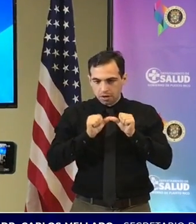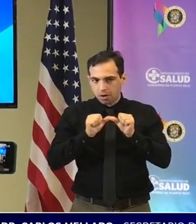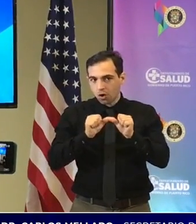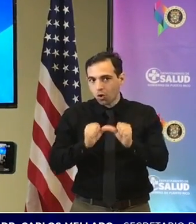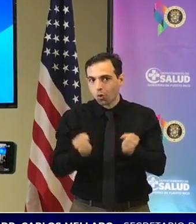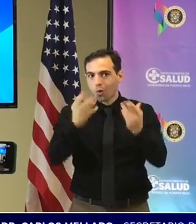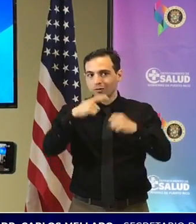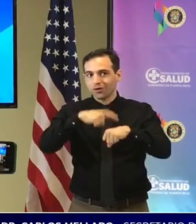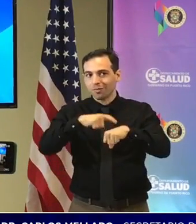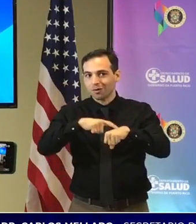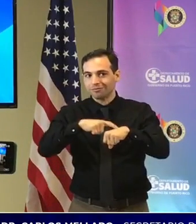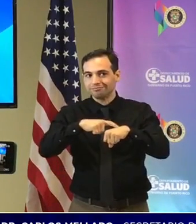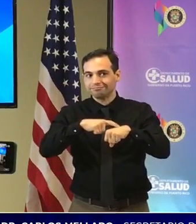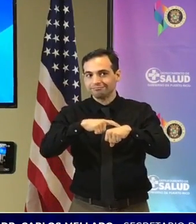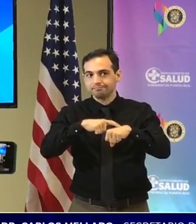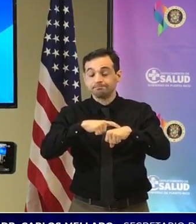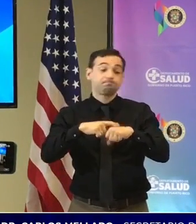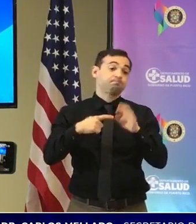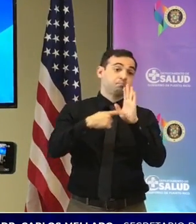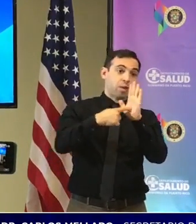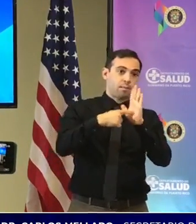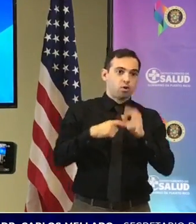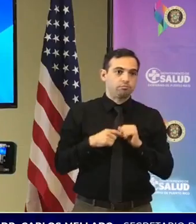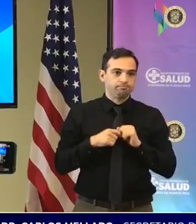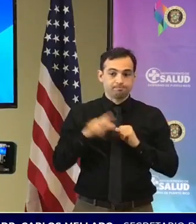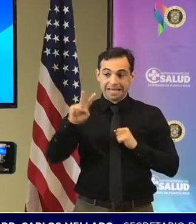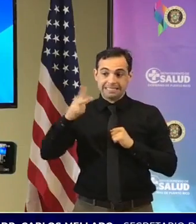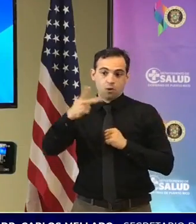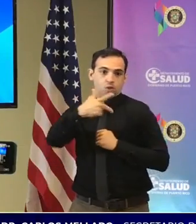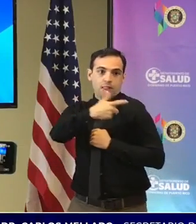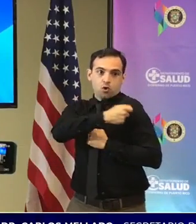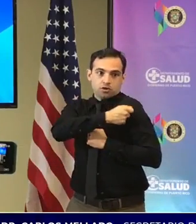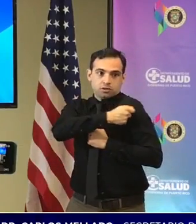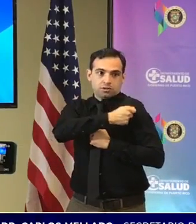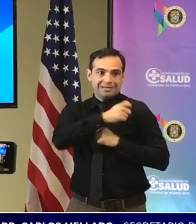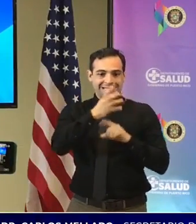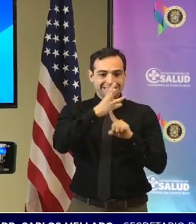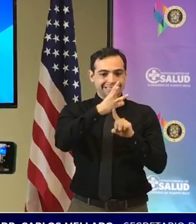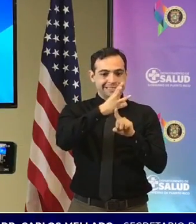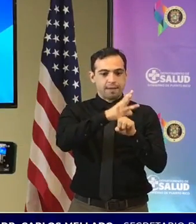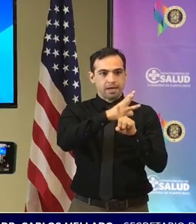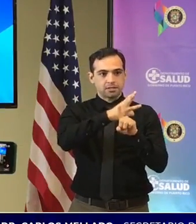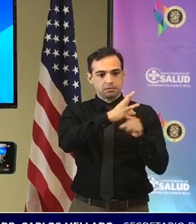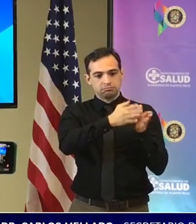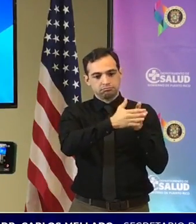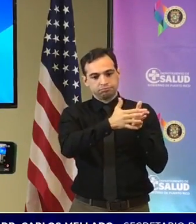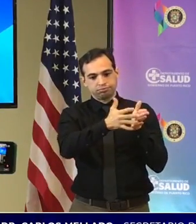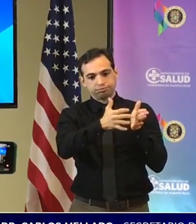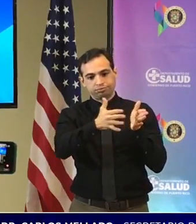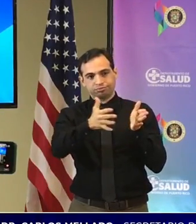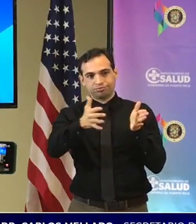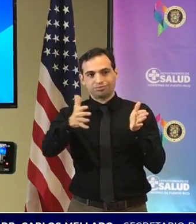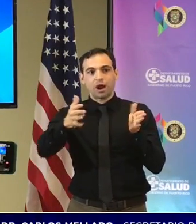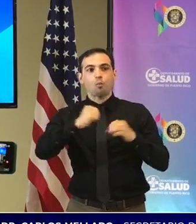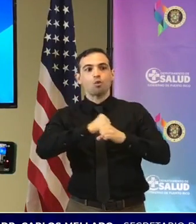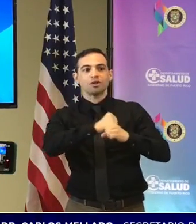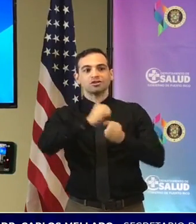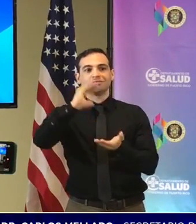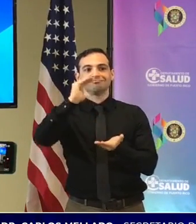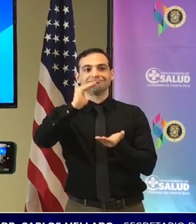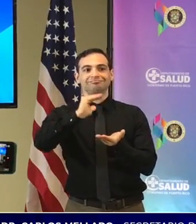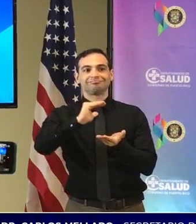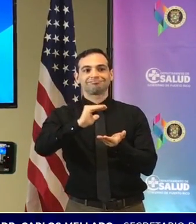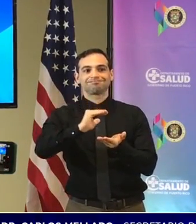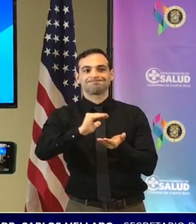si vemos a ver pues seis meses posteriores a la segunda dosis se recomendaba la tercera dosis pero yo te estoy diciendo ahora ponte